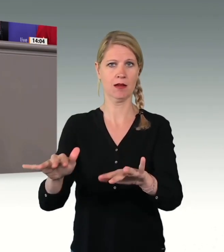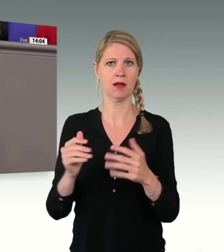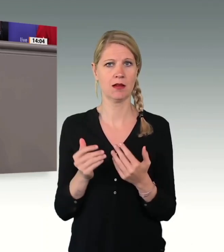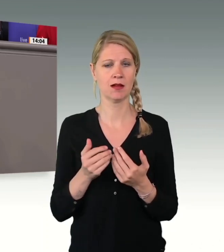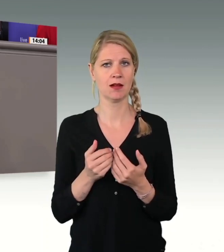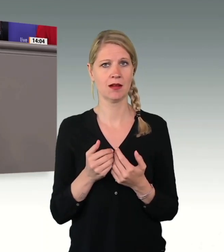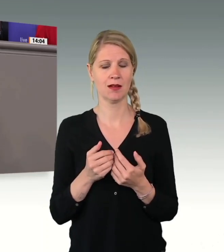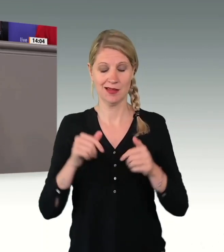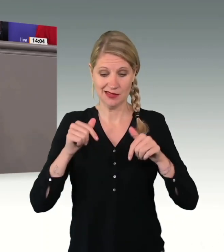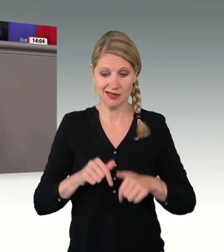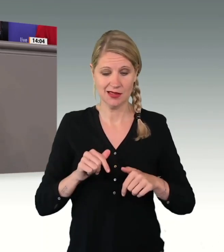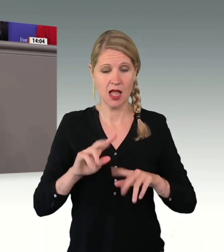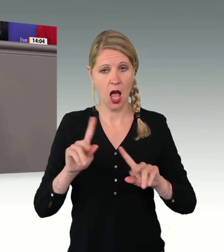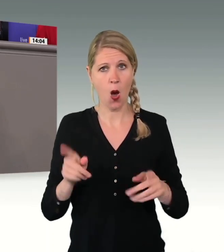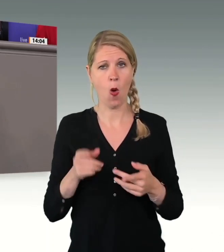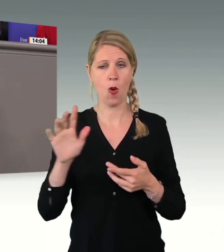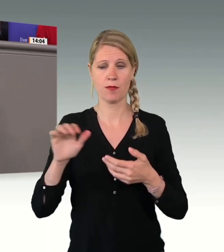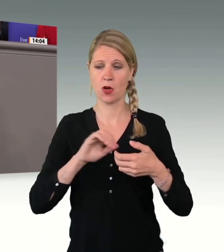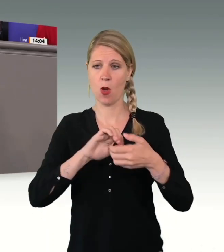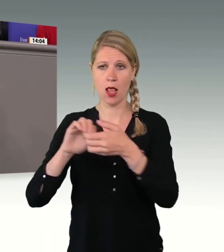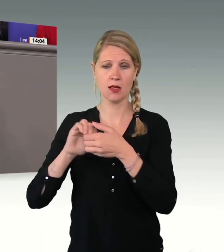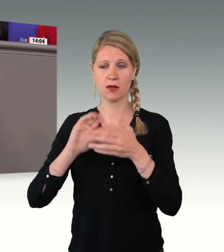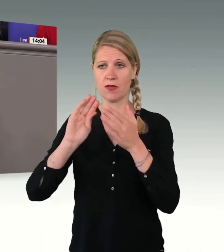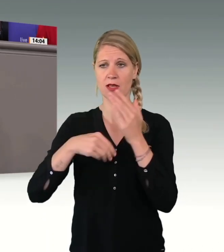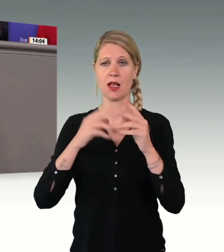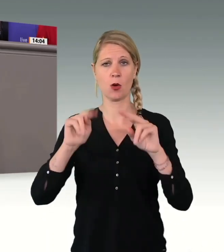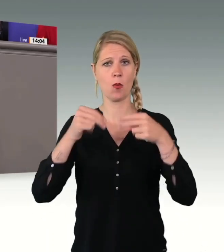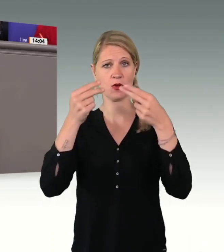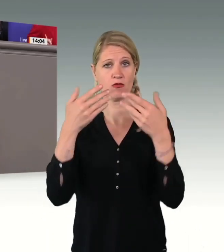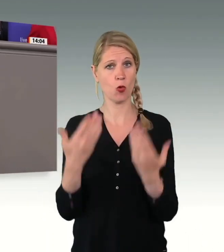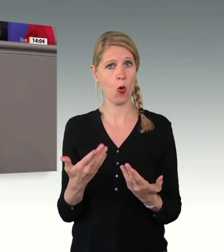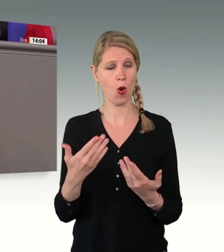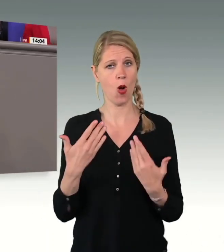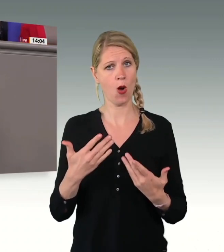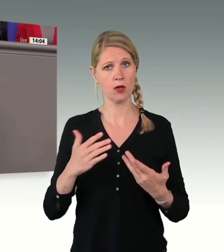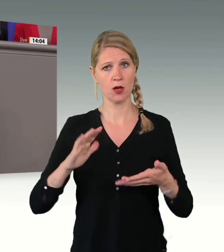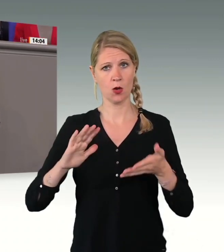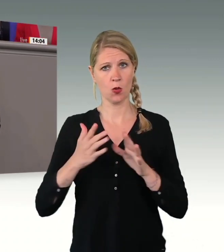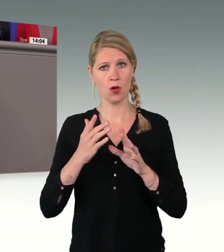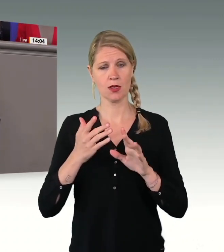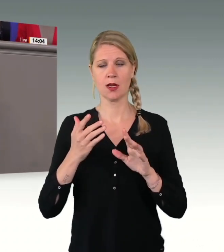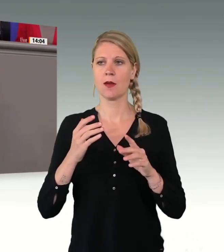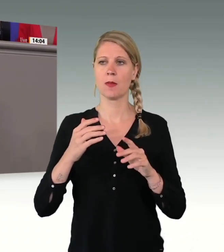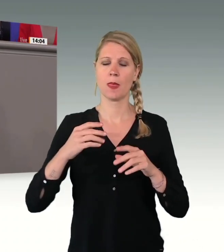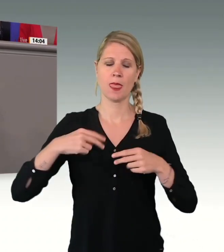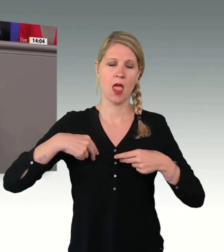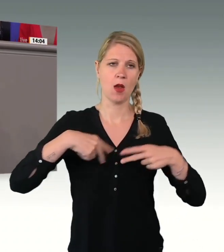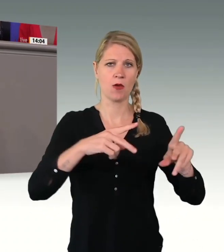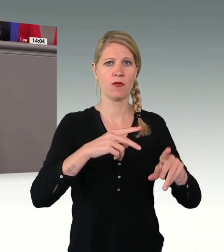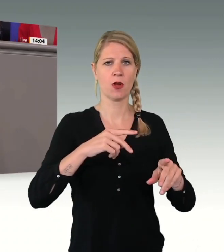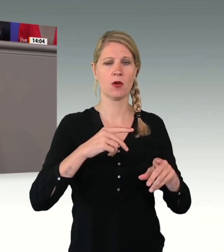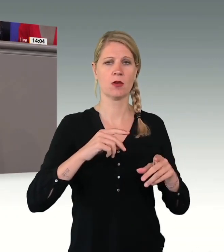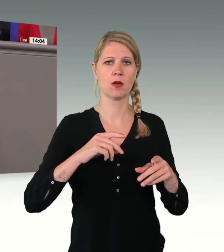Überschrift dieses Kapitels in Ihrem Koalitionsvertrag. Heute ist ganz kurz der Begriff Rückführungsoffensive aufgeblitzt.